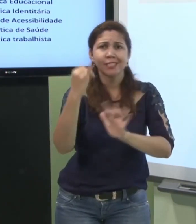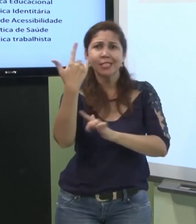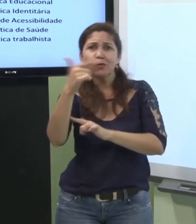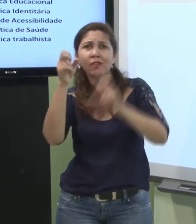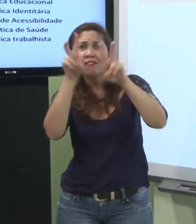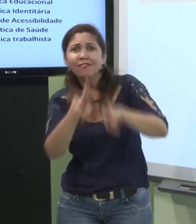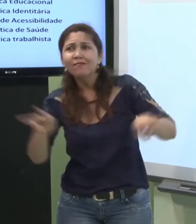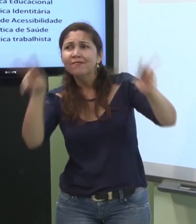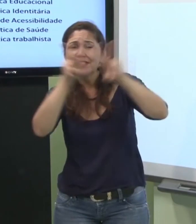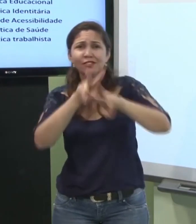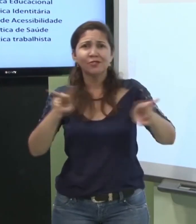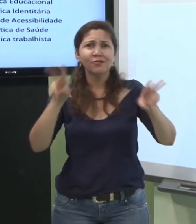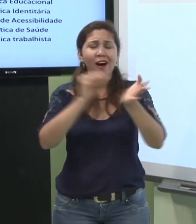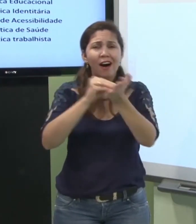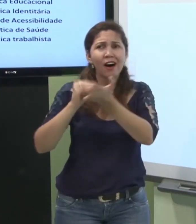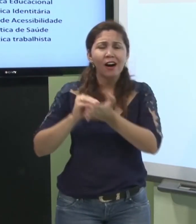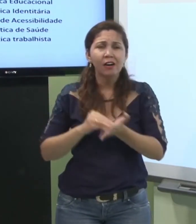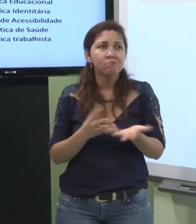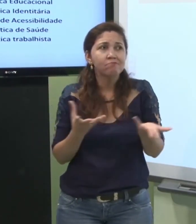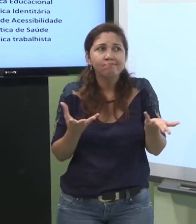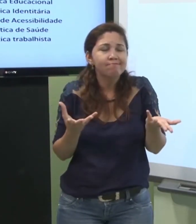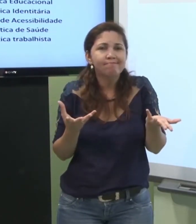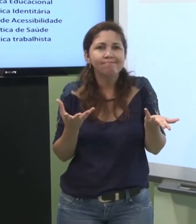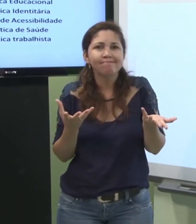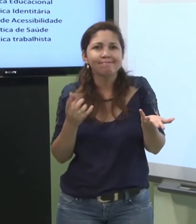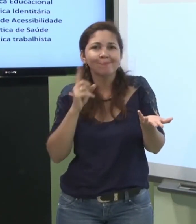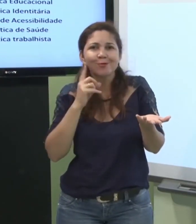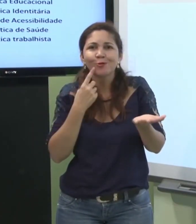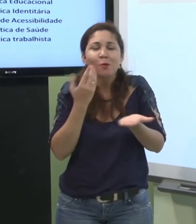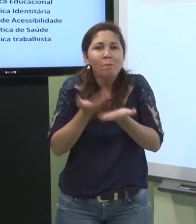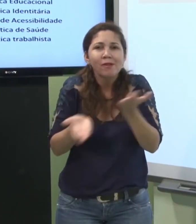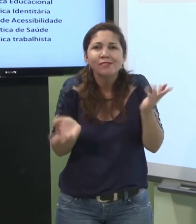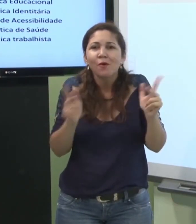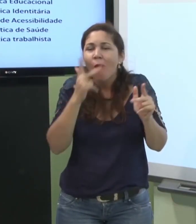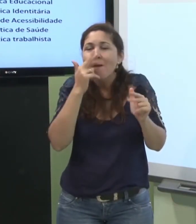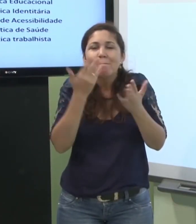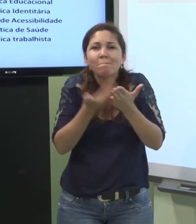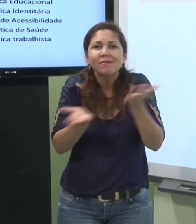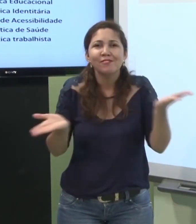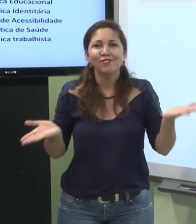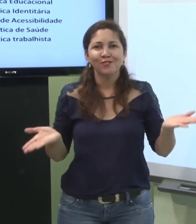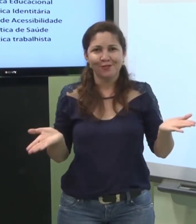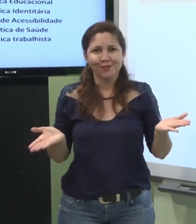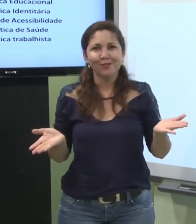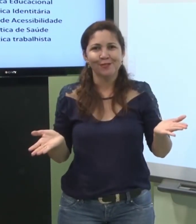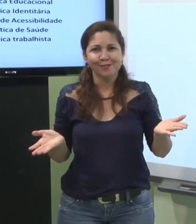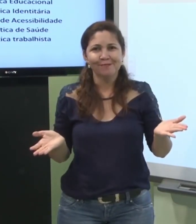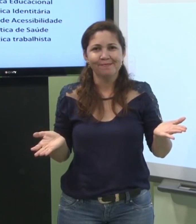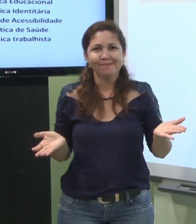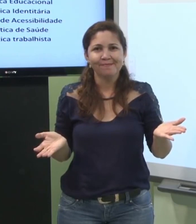língua de sinais se não tem instrumentos visuais então o surdo fica prejudicado